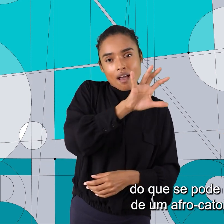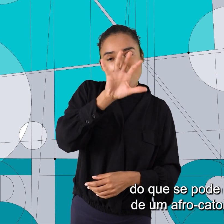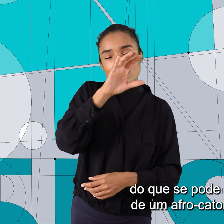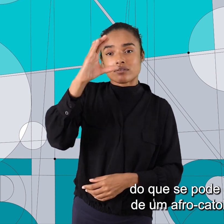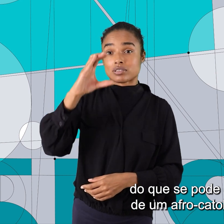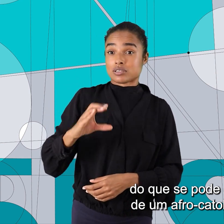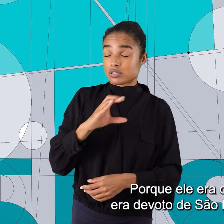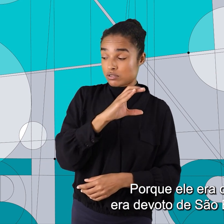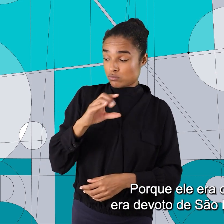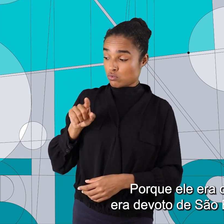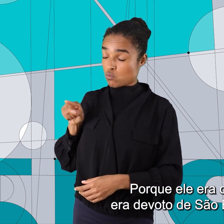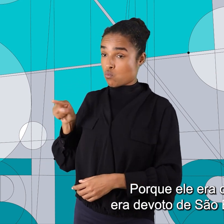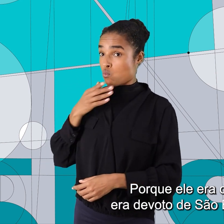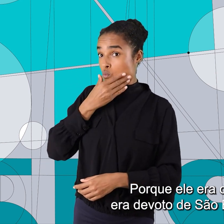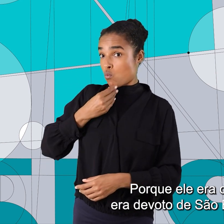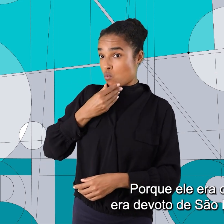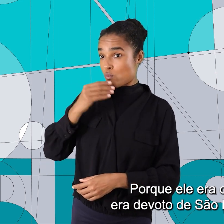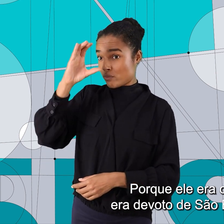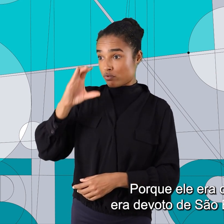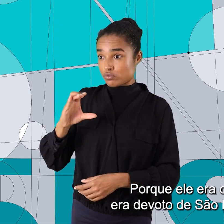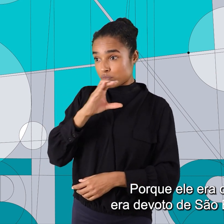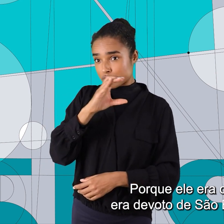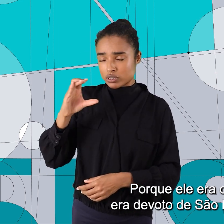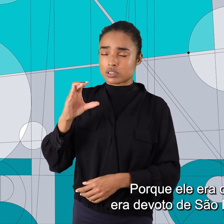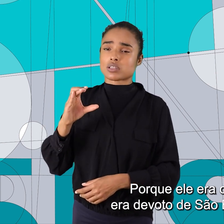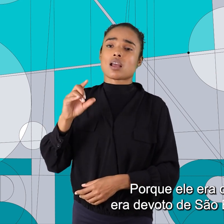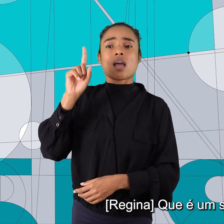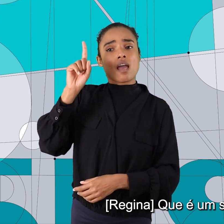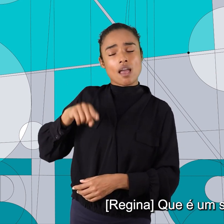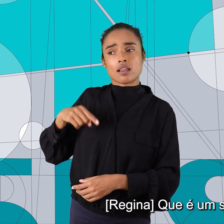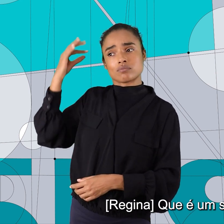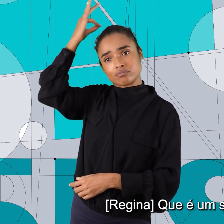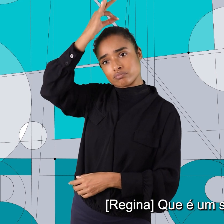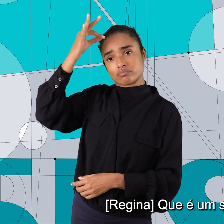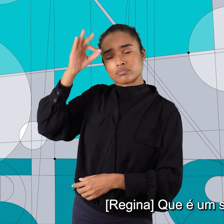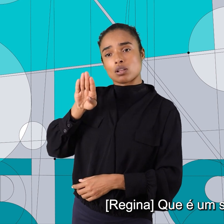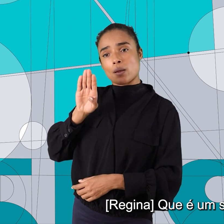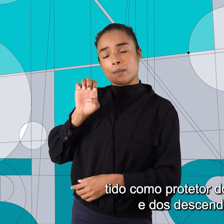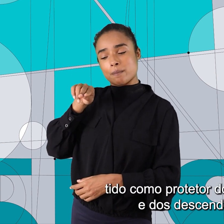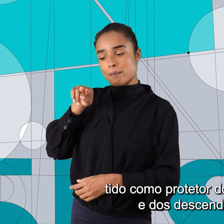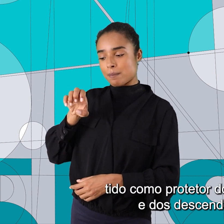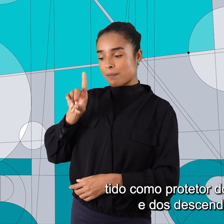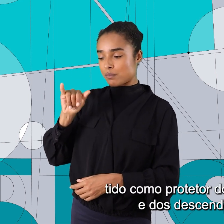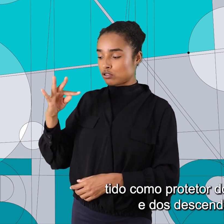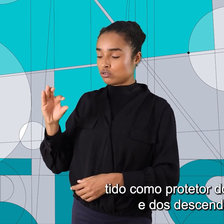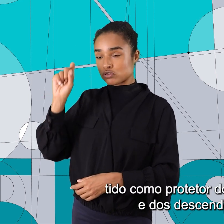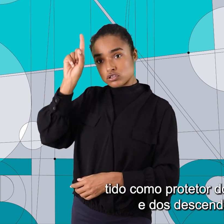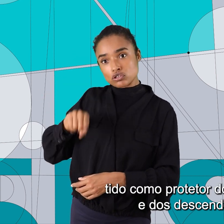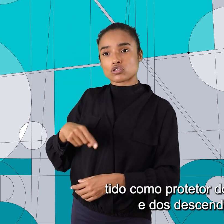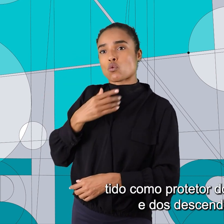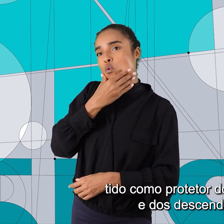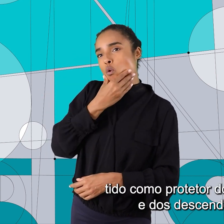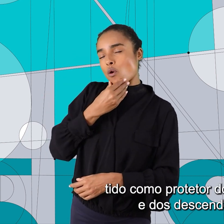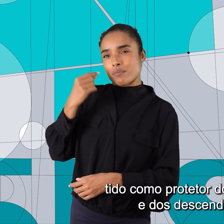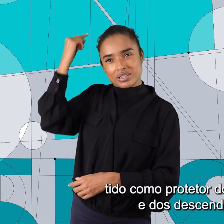afrocatolicismo, porque ele era católico, era devoto de São Benedito. Que é um santo negro tido como protetor